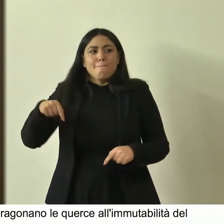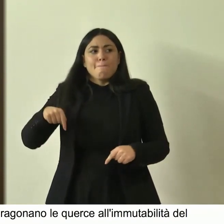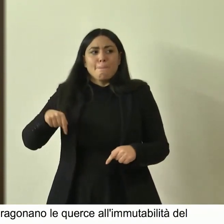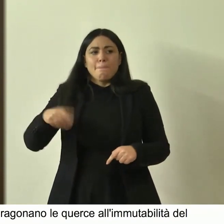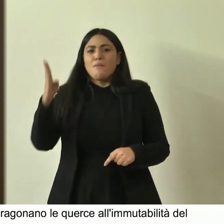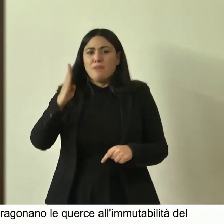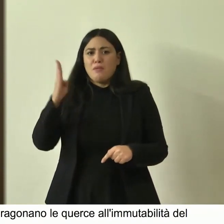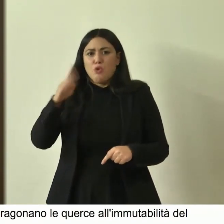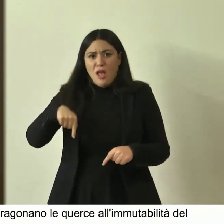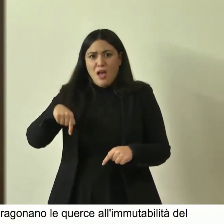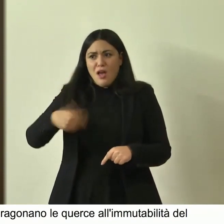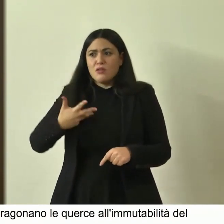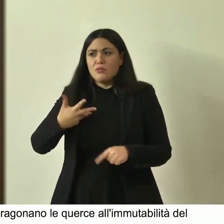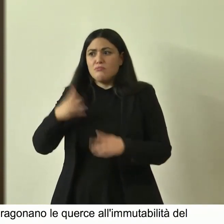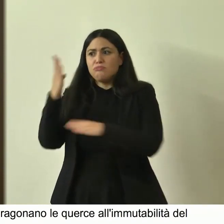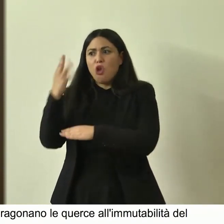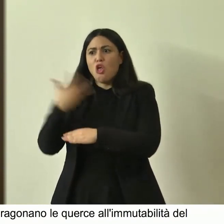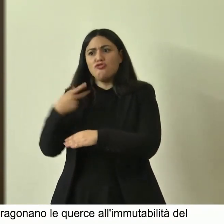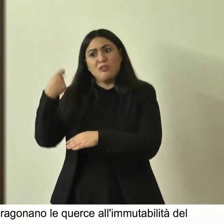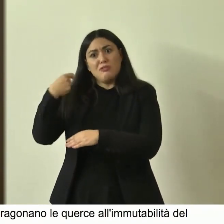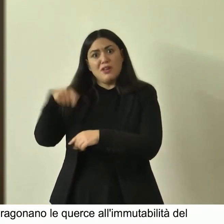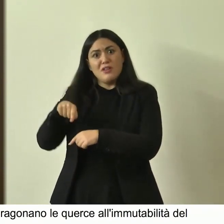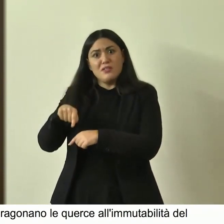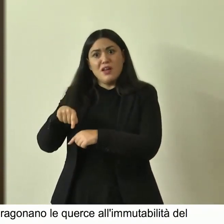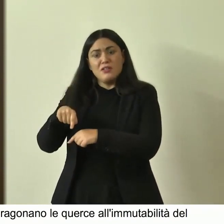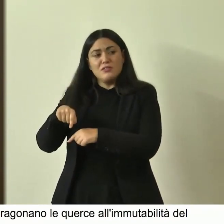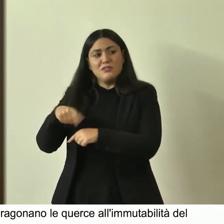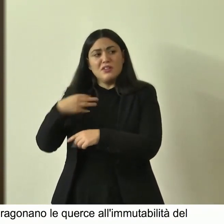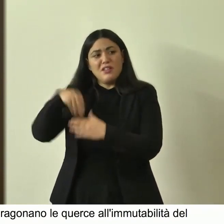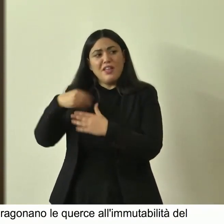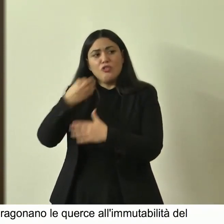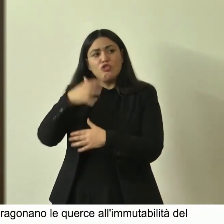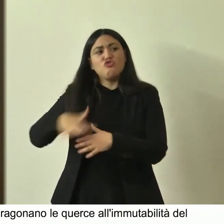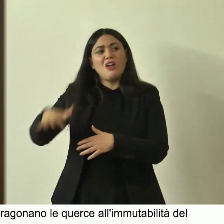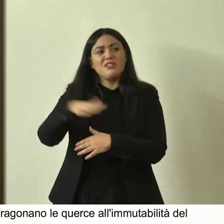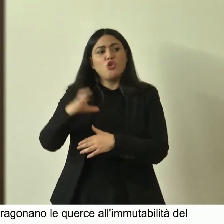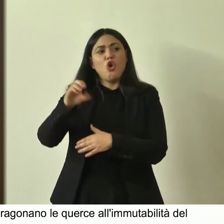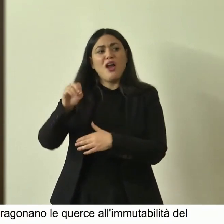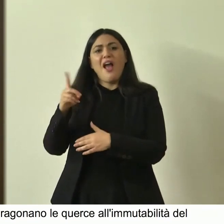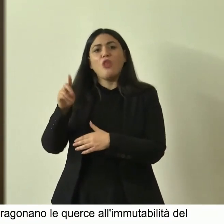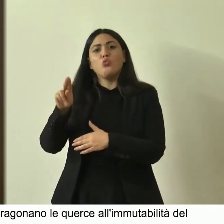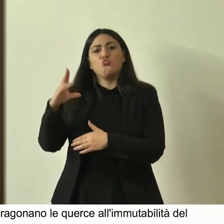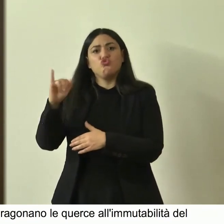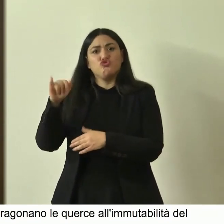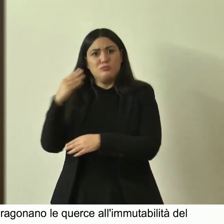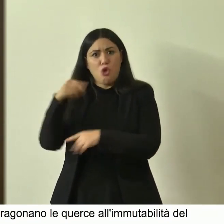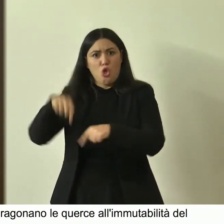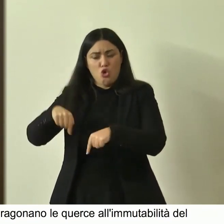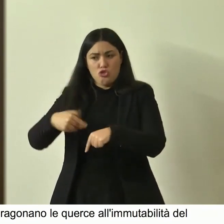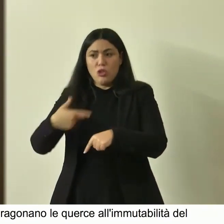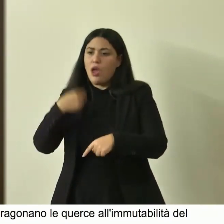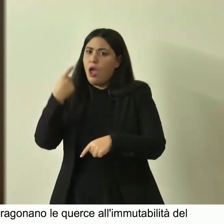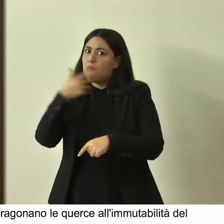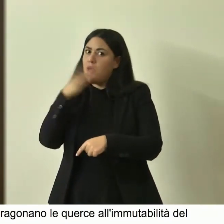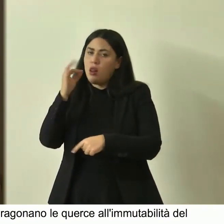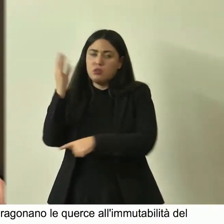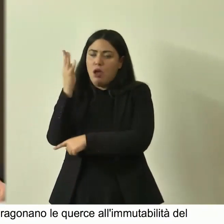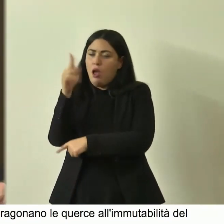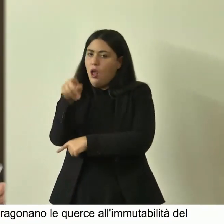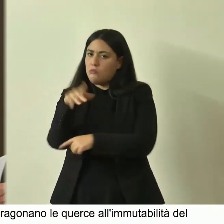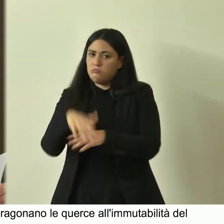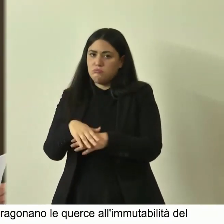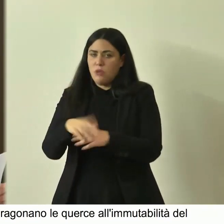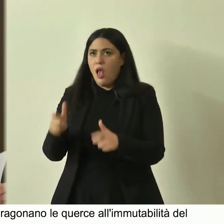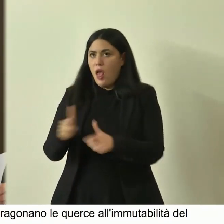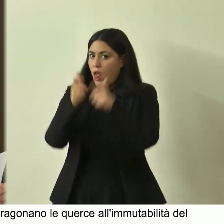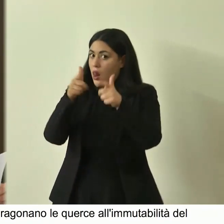secolare perché è stato piantato negli anni 30 ma è nel giardino caduce tutti lo conoscete ed è un bellissimo albero e c'è